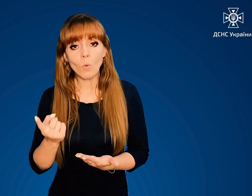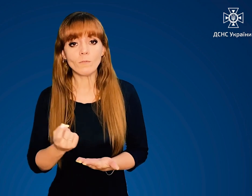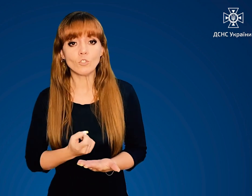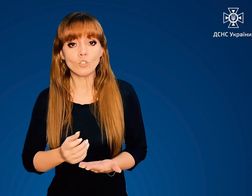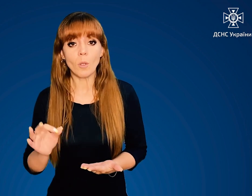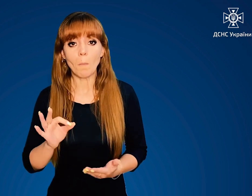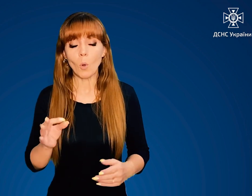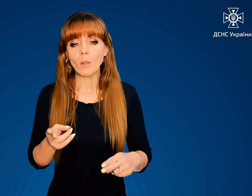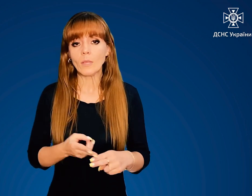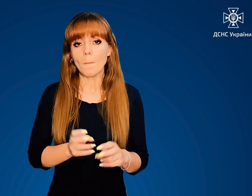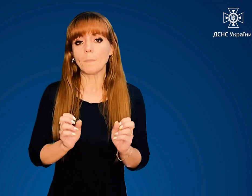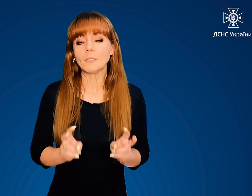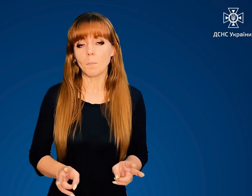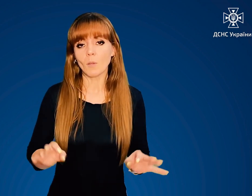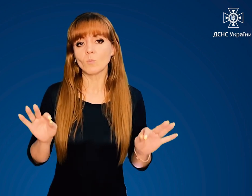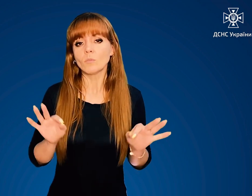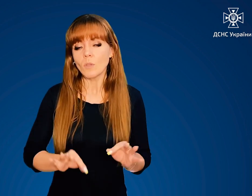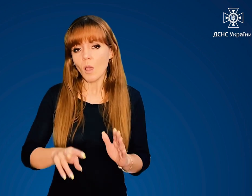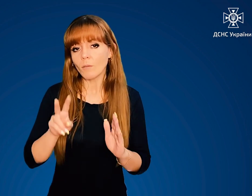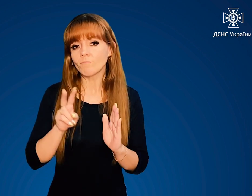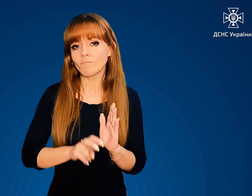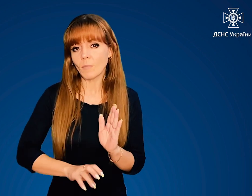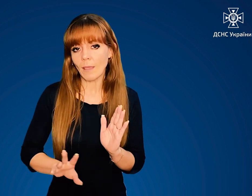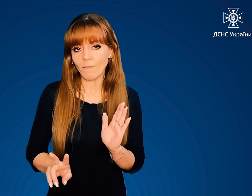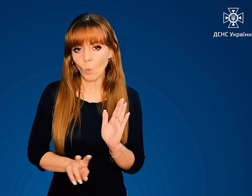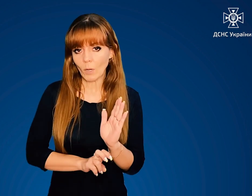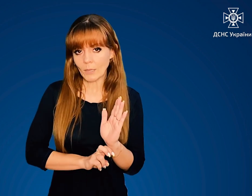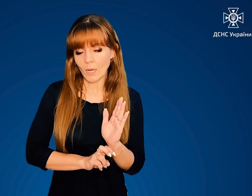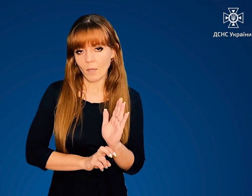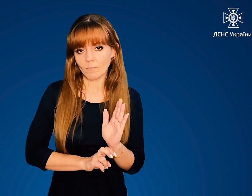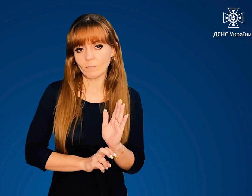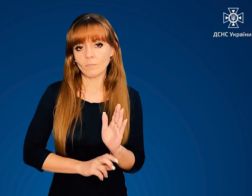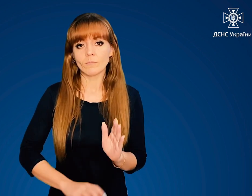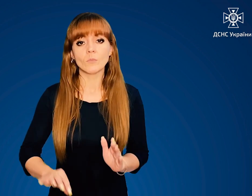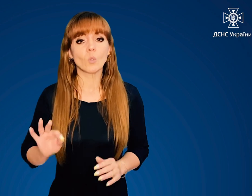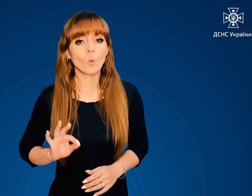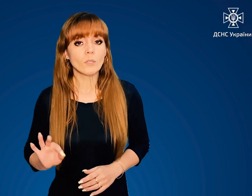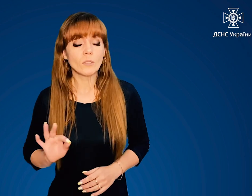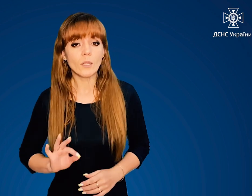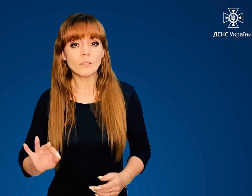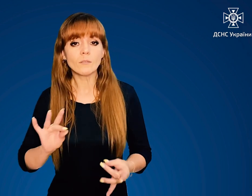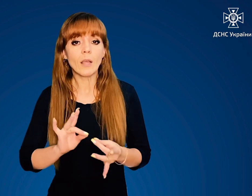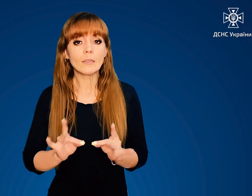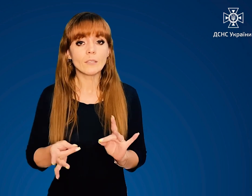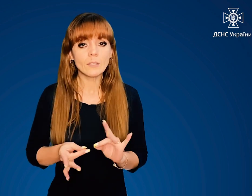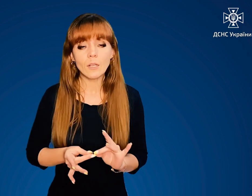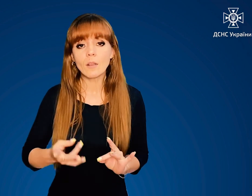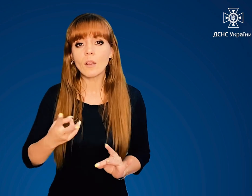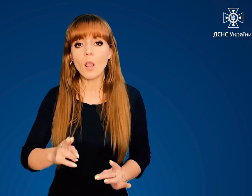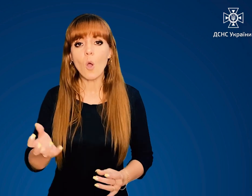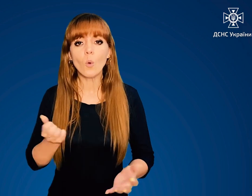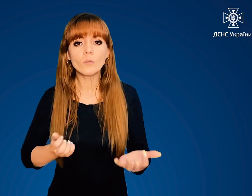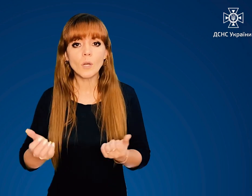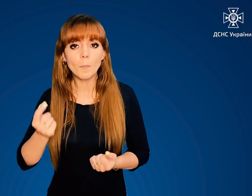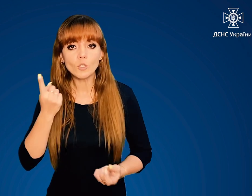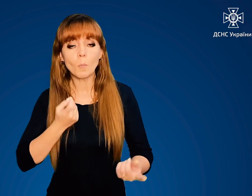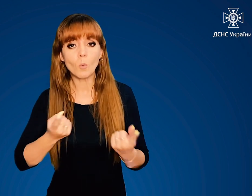сповіщення про небезпеку, прямуйте в укриття. Скористайтеся інтернетом для отримання